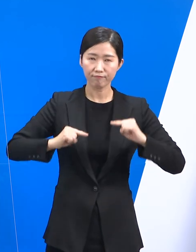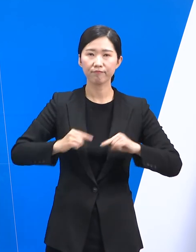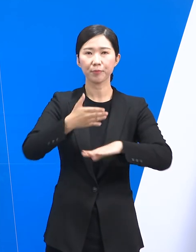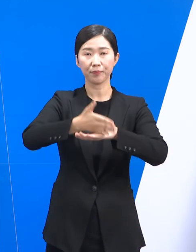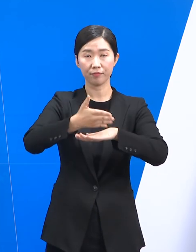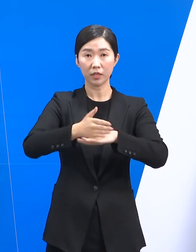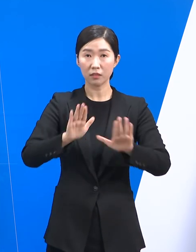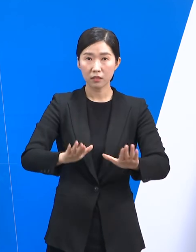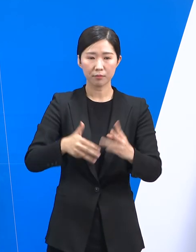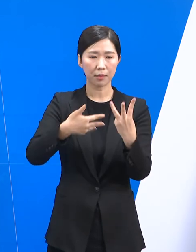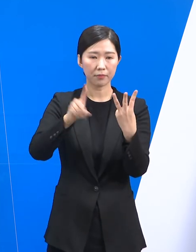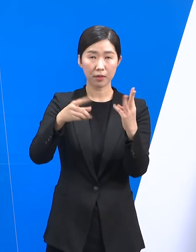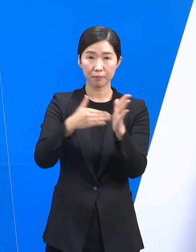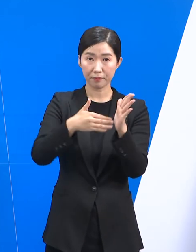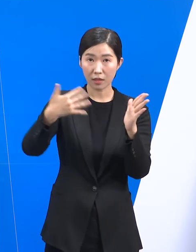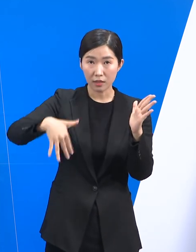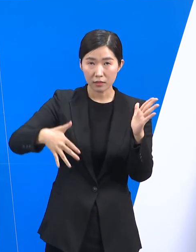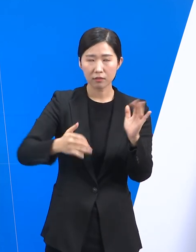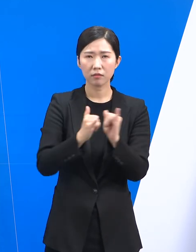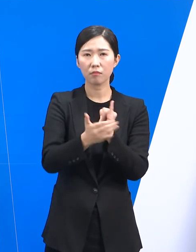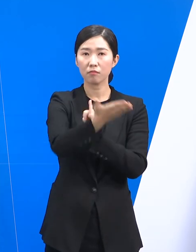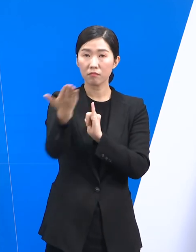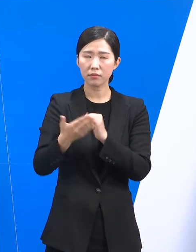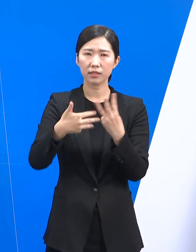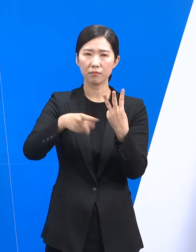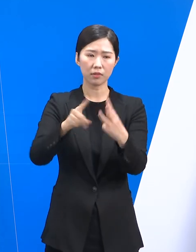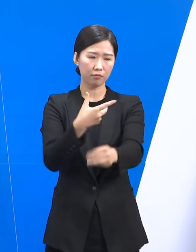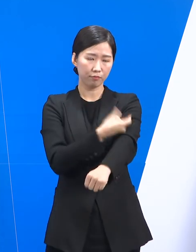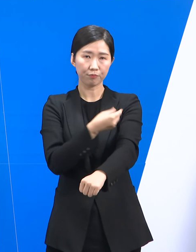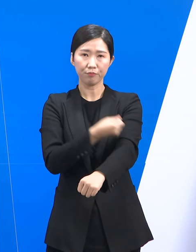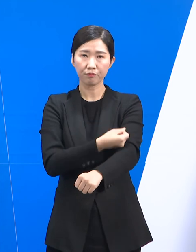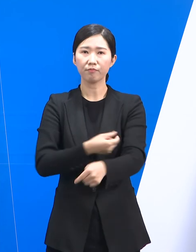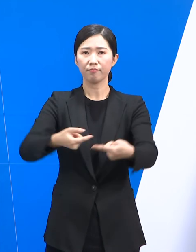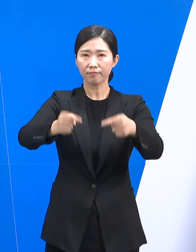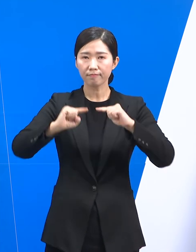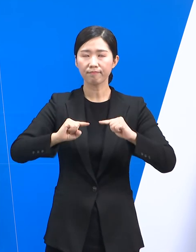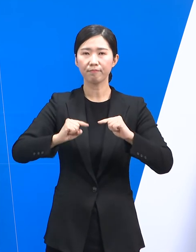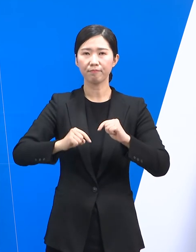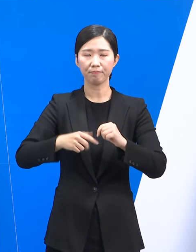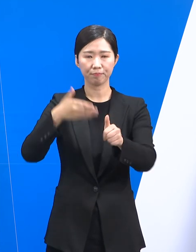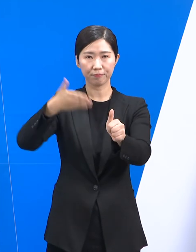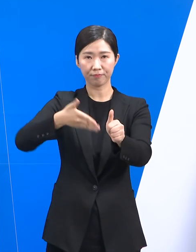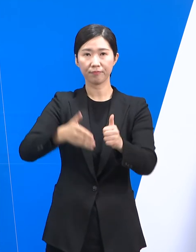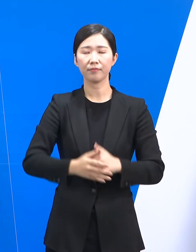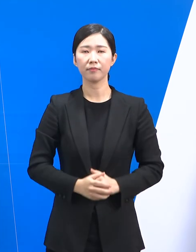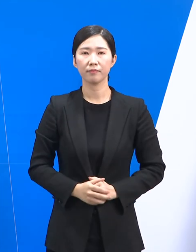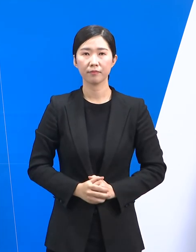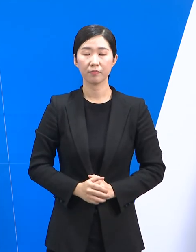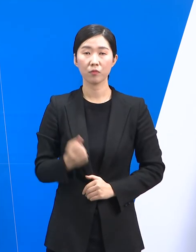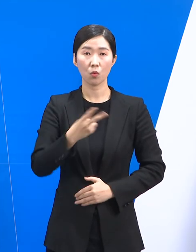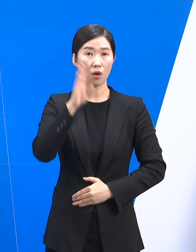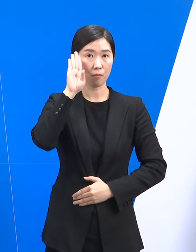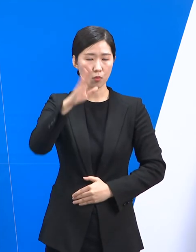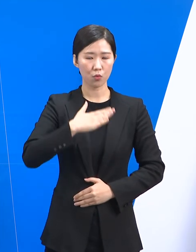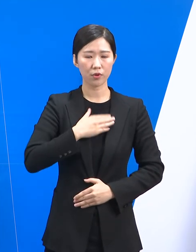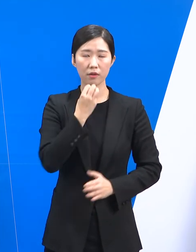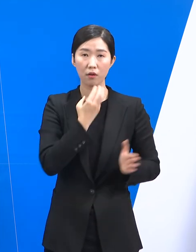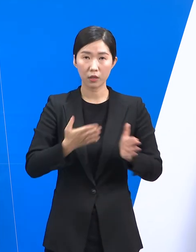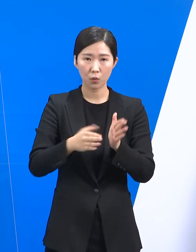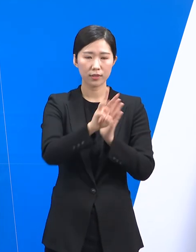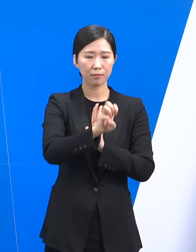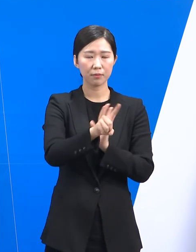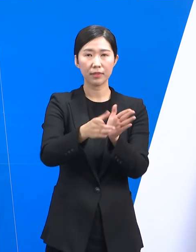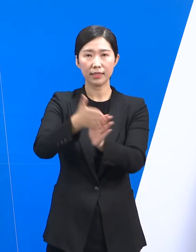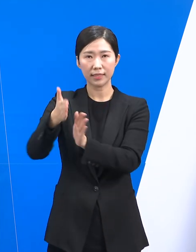접종에 참여하지 않은 도민 여러분께서는 3차 접종에 적극 참여하여 접종을 부탁드립니다. 앞으로도 경기도는 31기